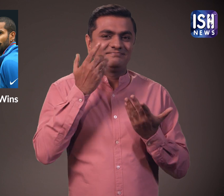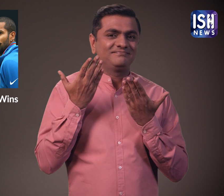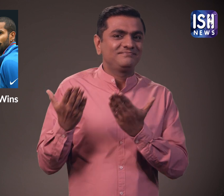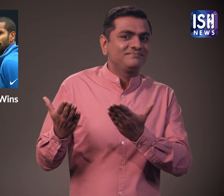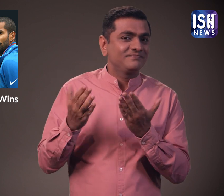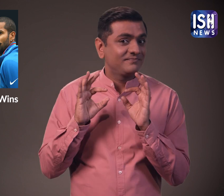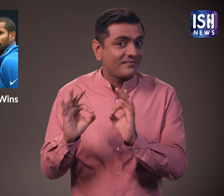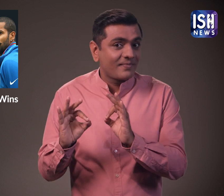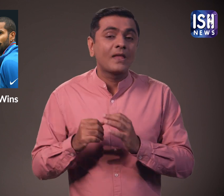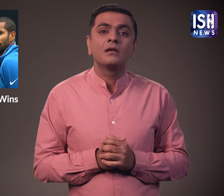रहा है।